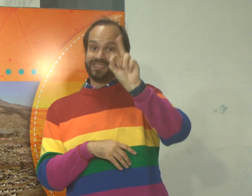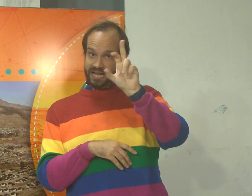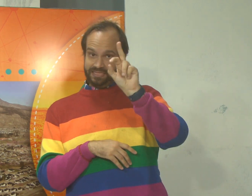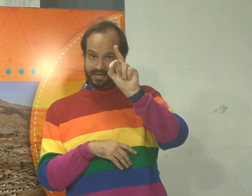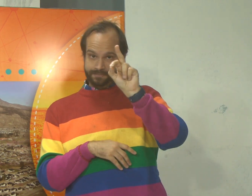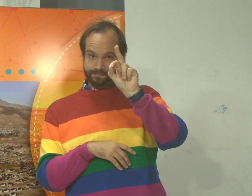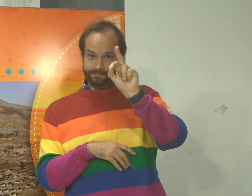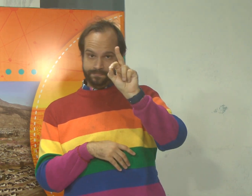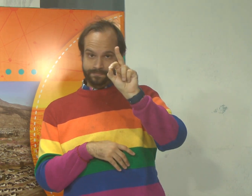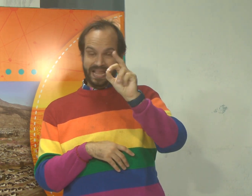330.